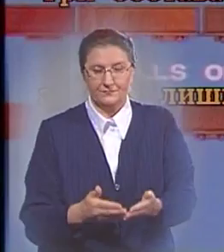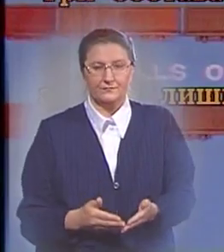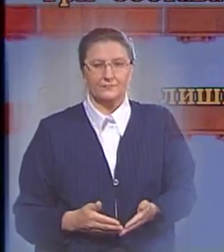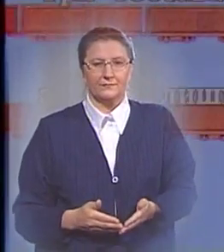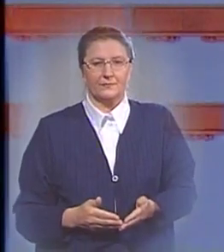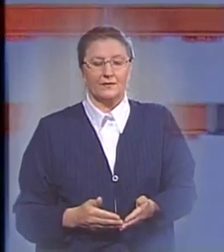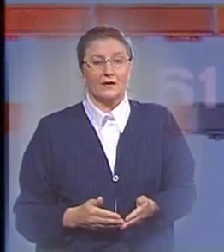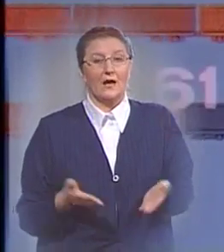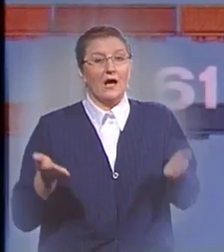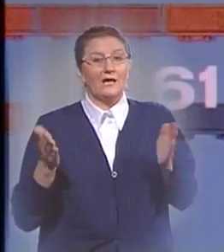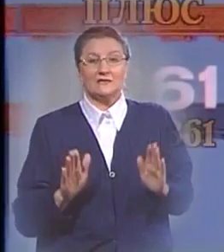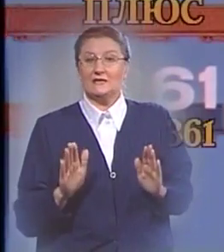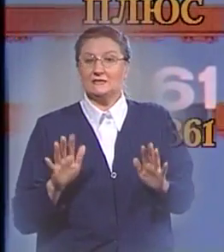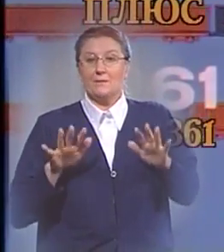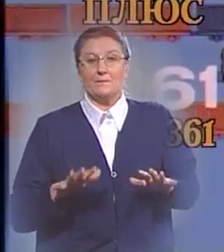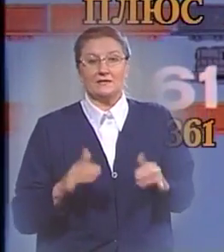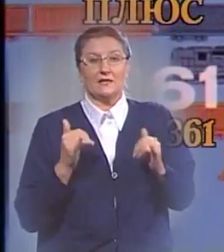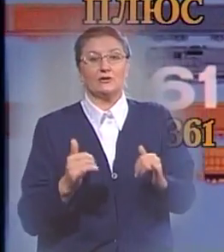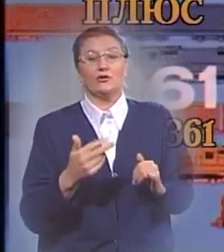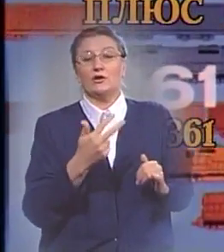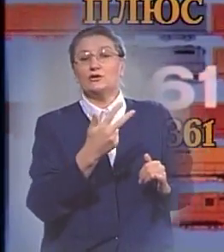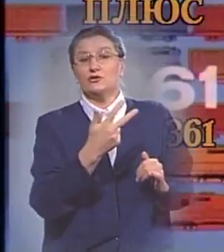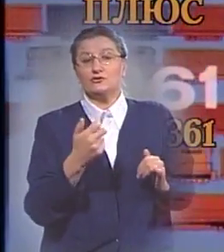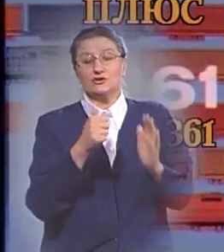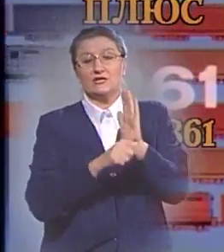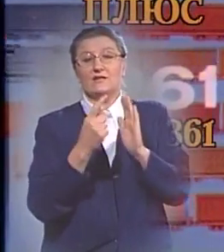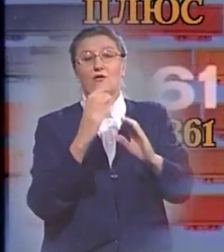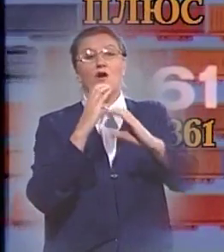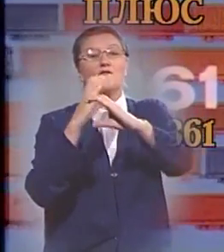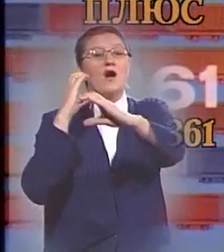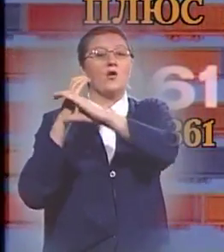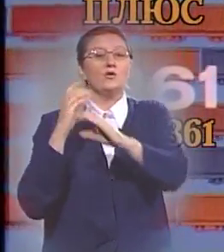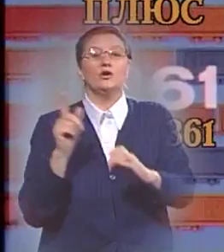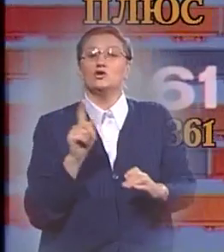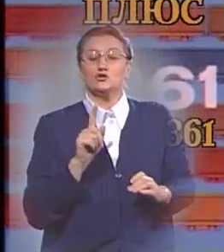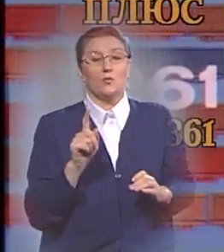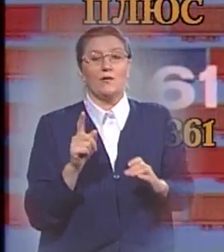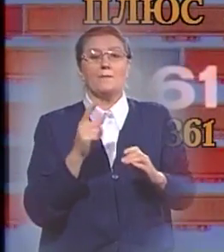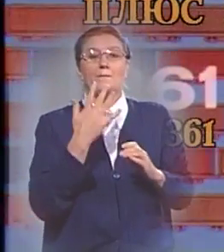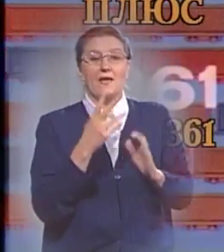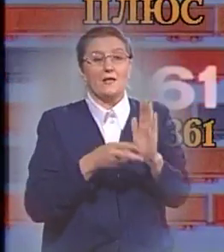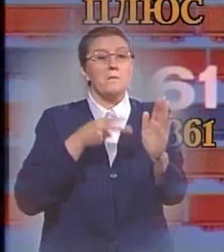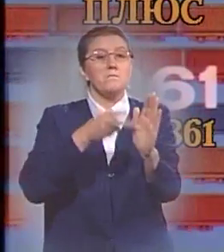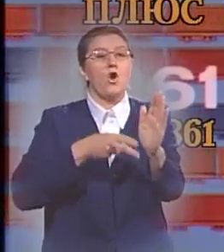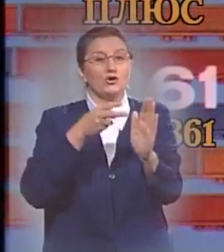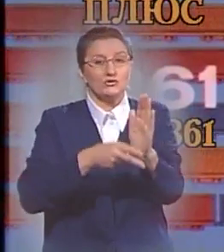Останется еще место для 361 вагона, чтобы составить 5 поездов по 72